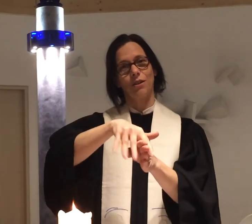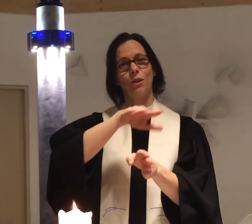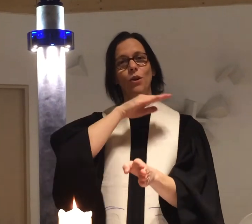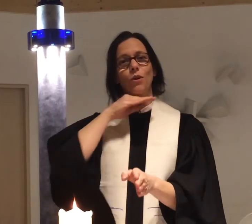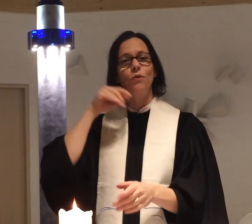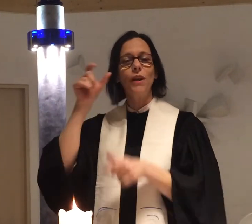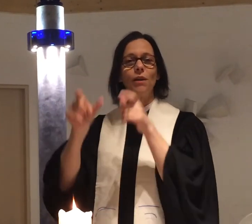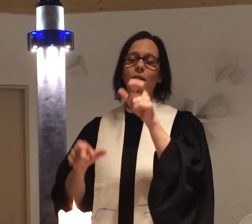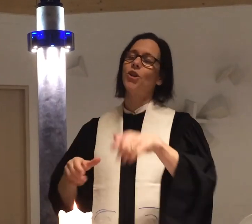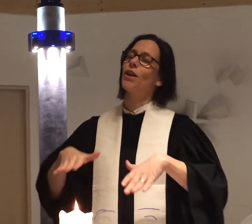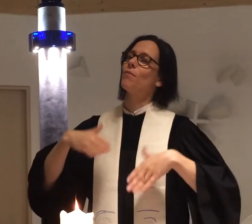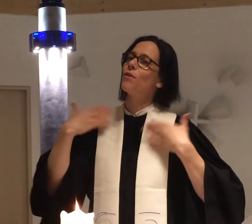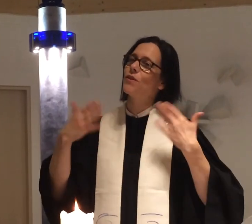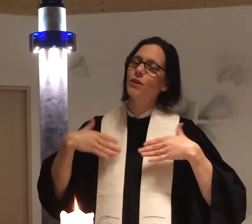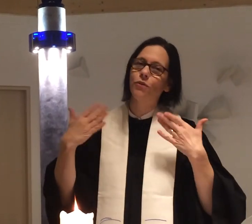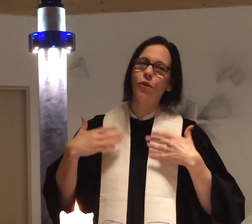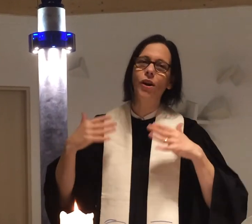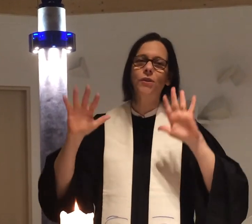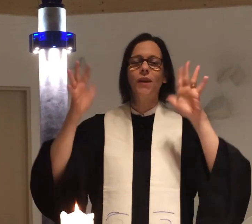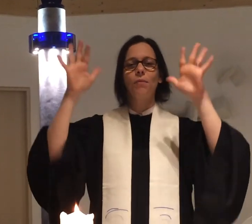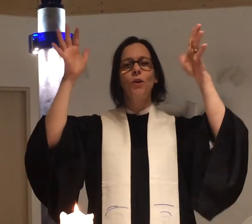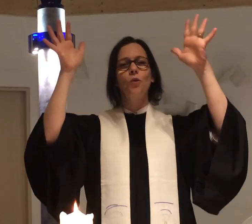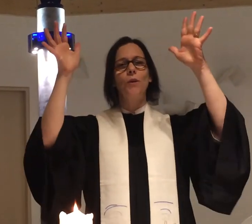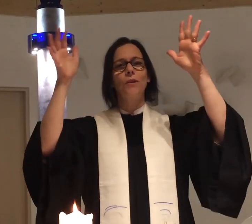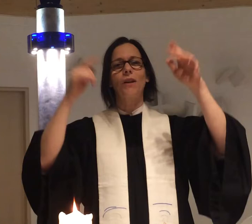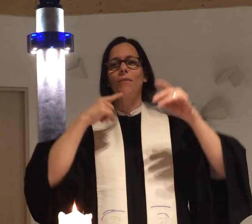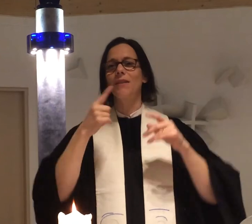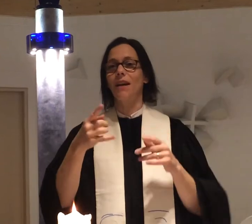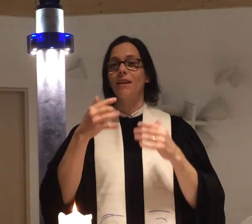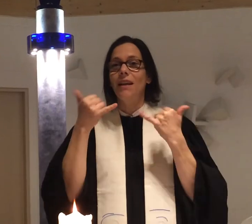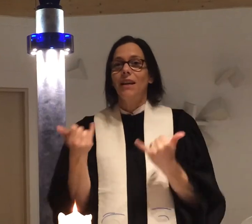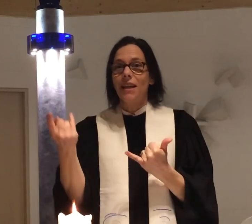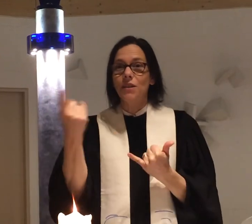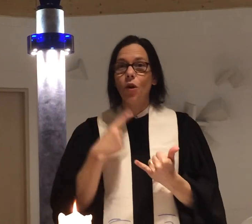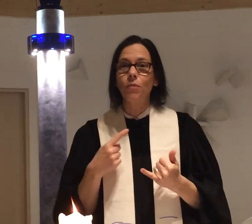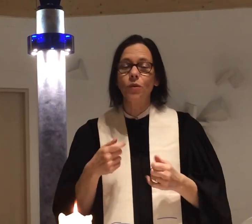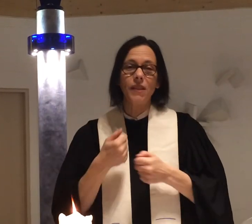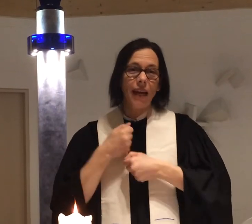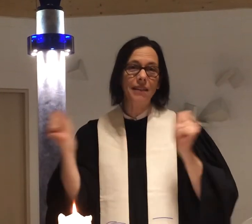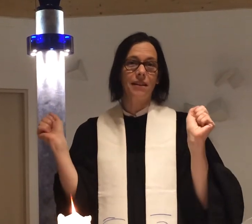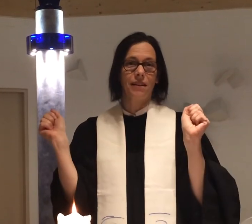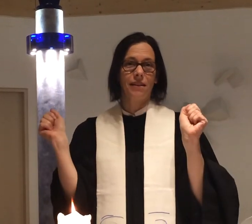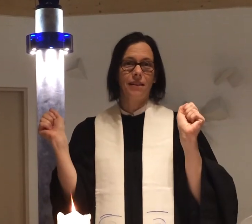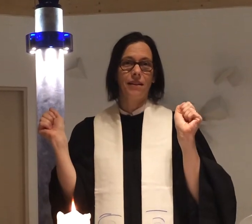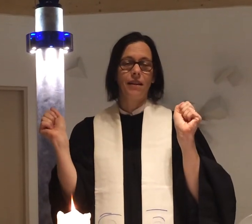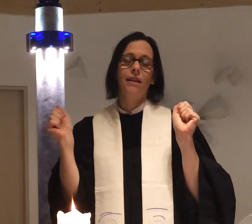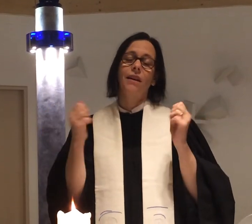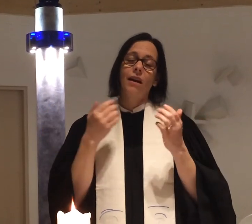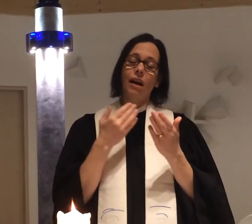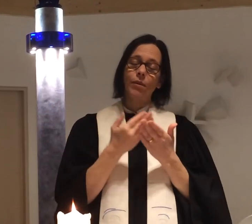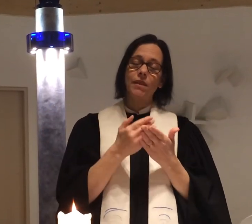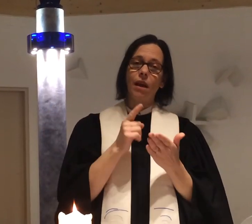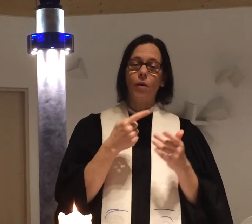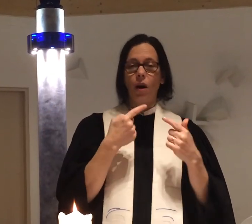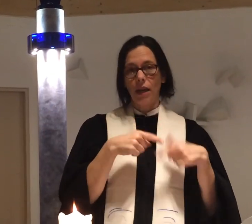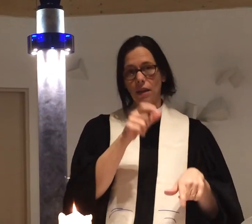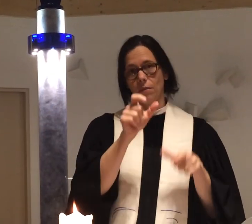Viele Menschen haben sich gefreut und haben gejubelt und haben gesagt, jetzt kommt unser Retter. Aber es gab auch andere